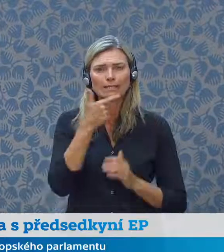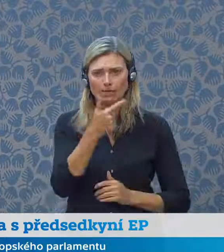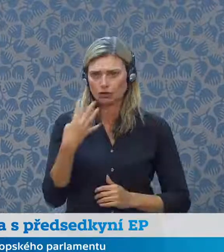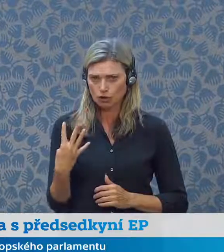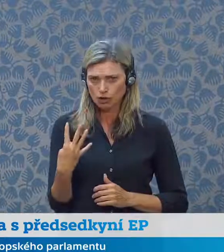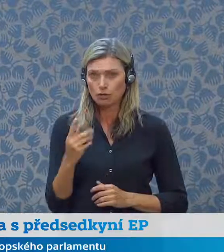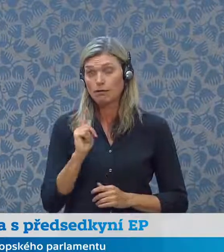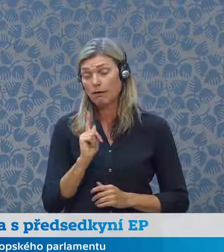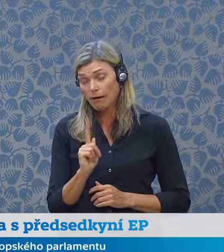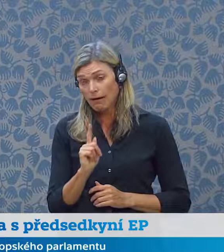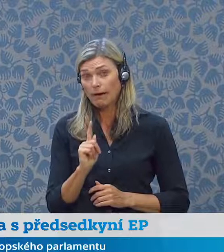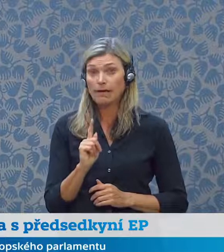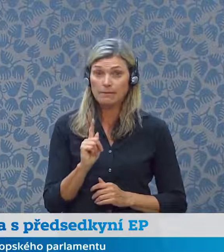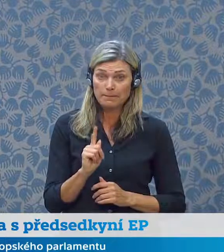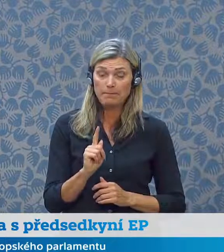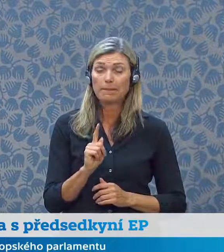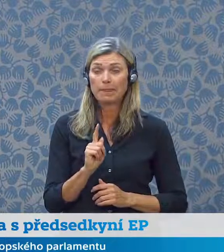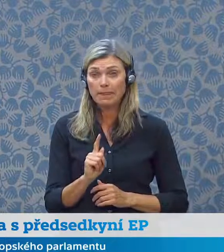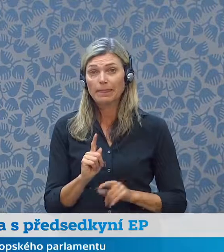ale také